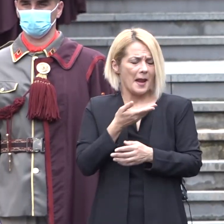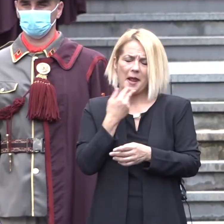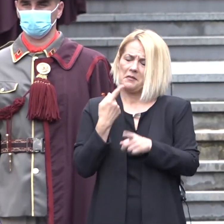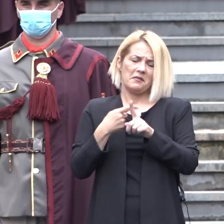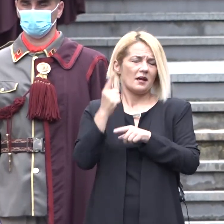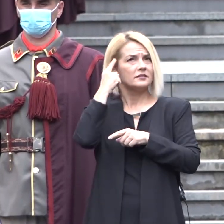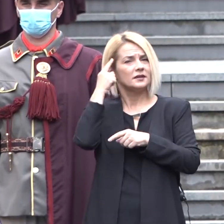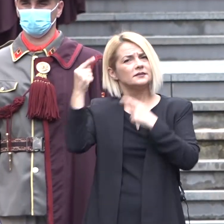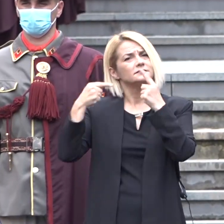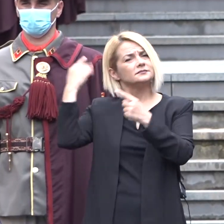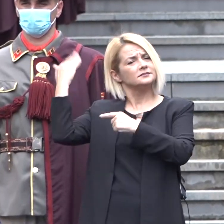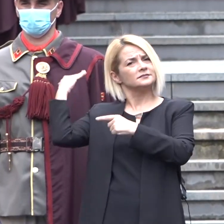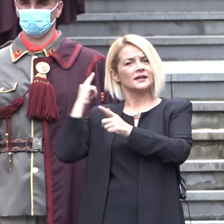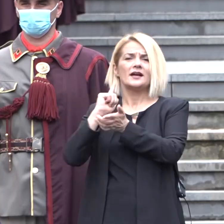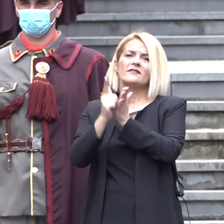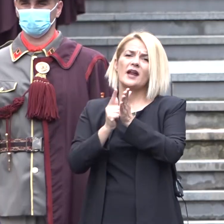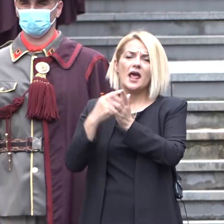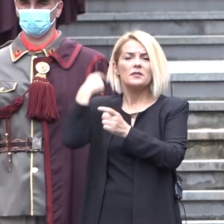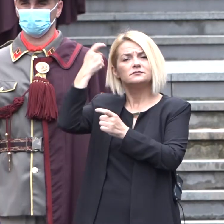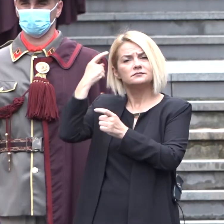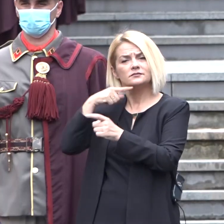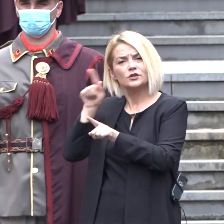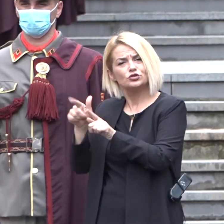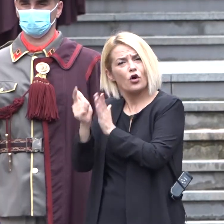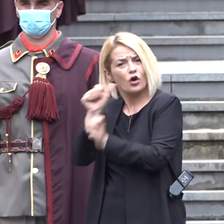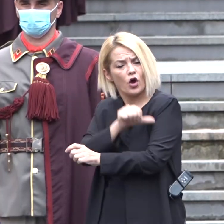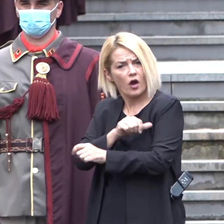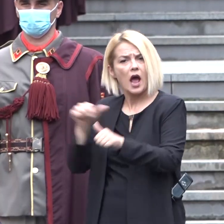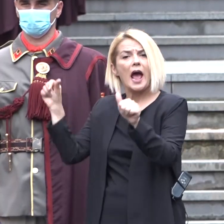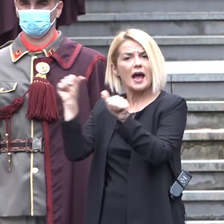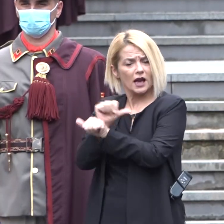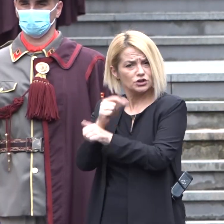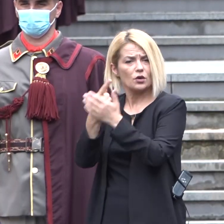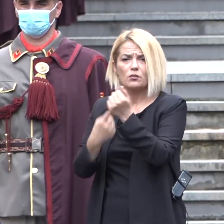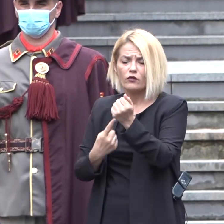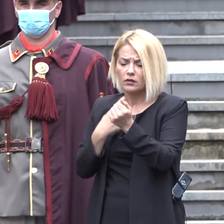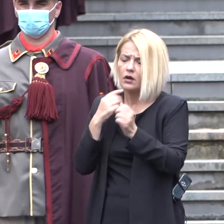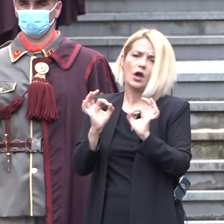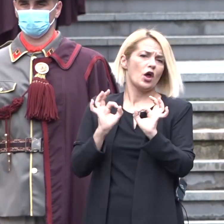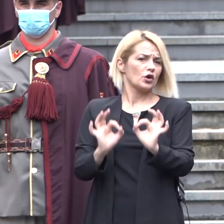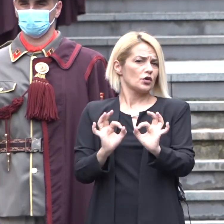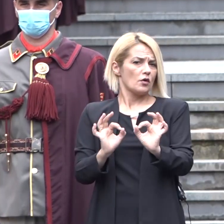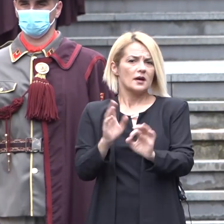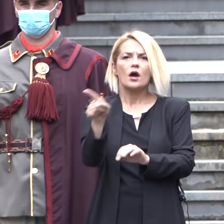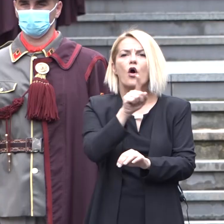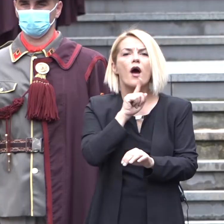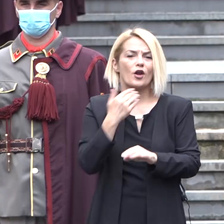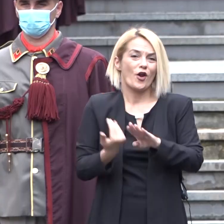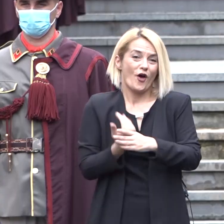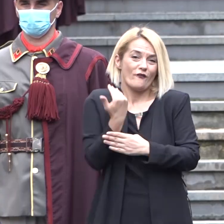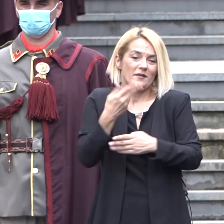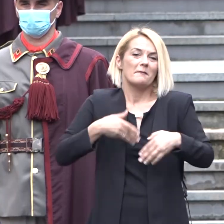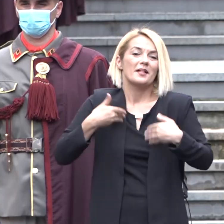да ги идеализирам тие рани транзицијски години. Меѓутоа, сите грешки и пропусти, што се нормални за секоја млада демократија,